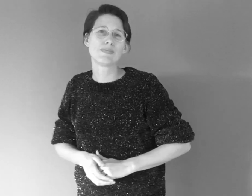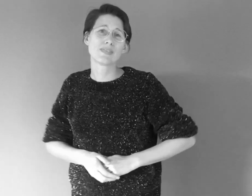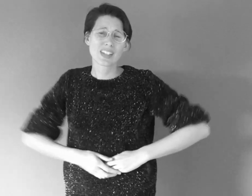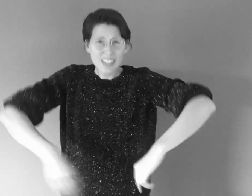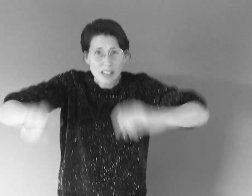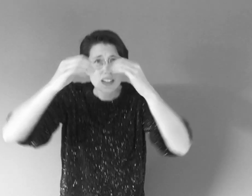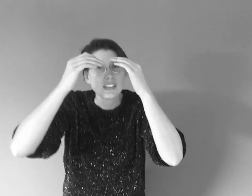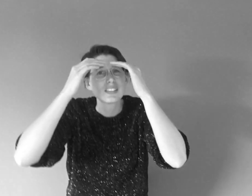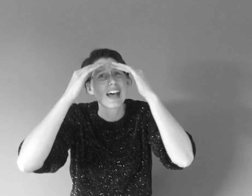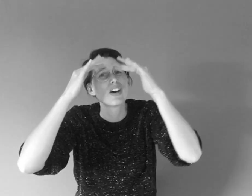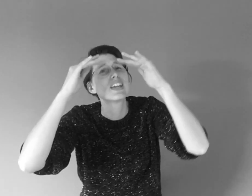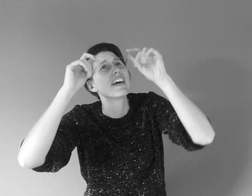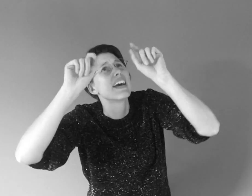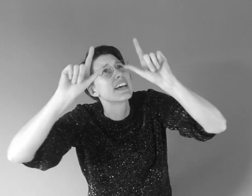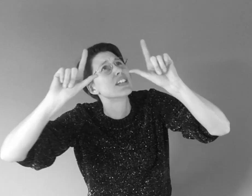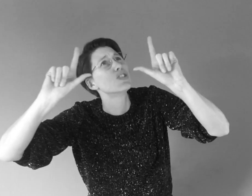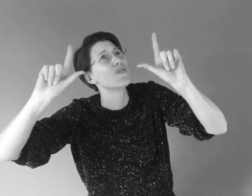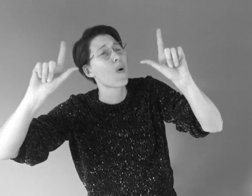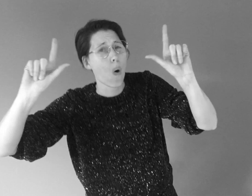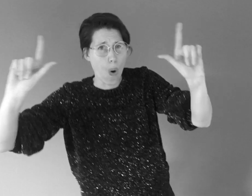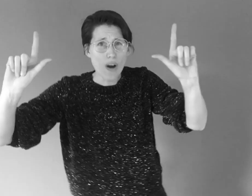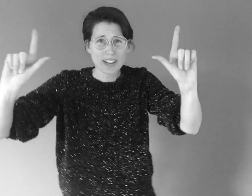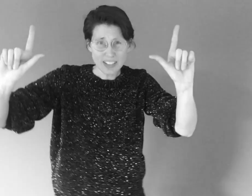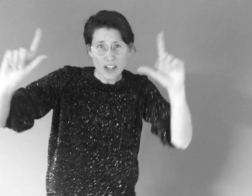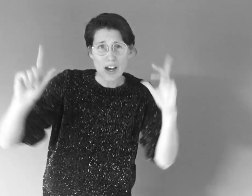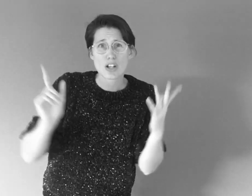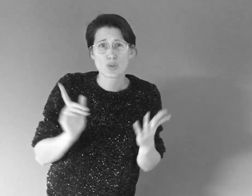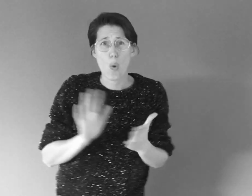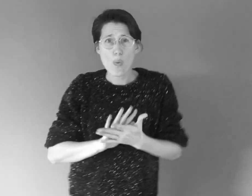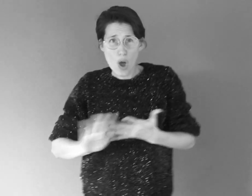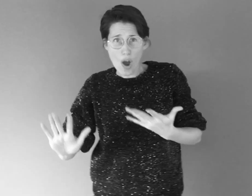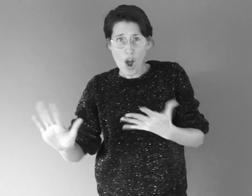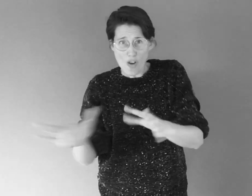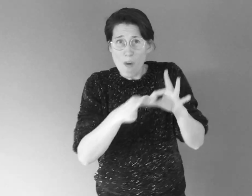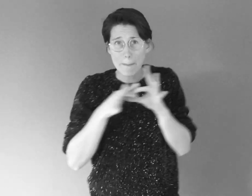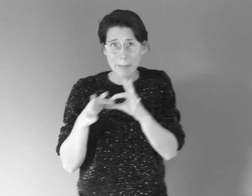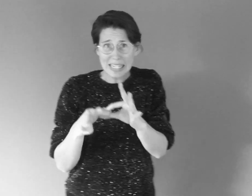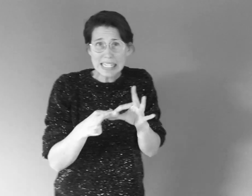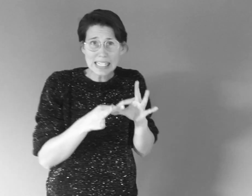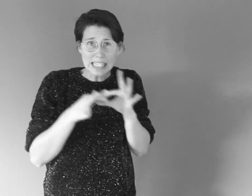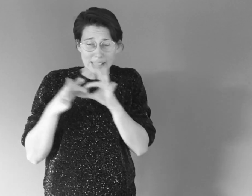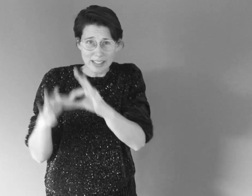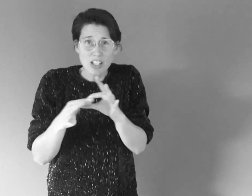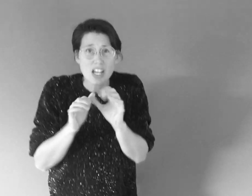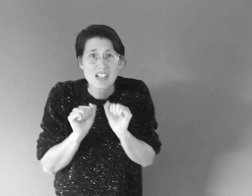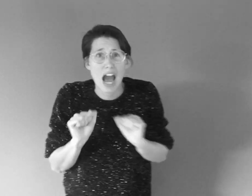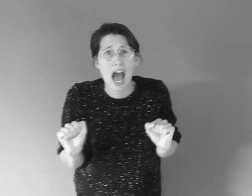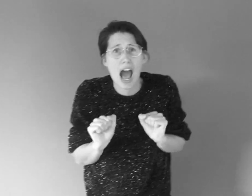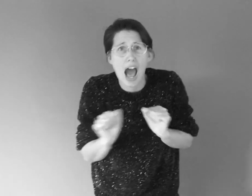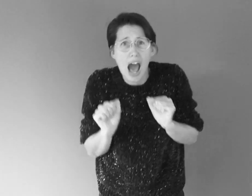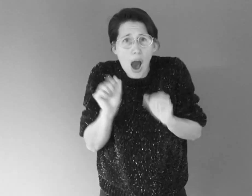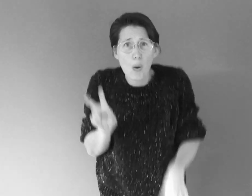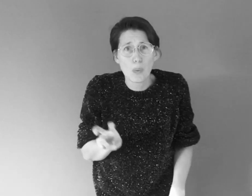Stel je eens voor dat je zonder familie de kou